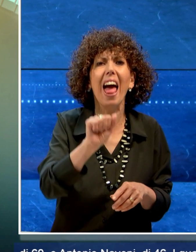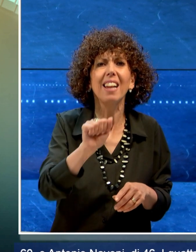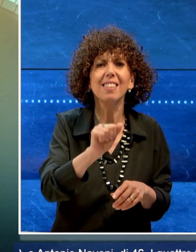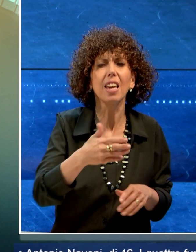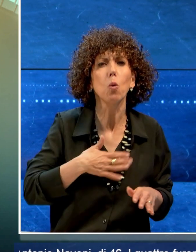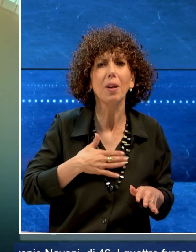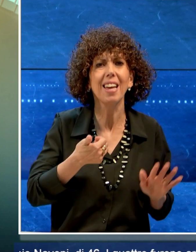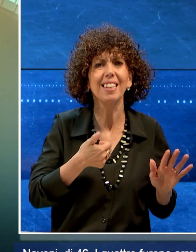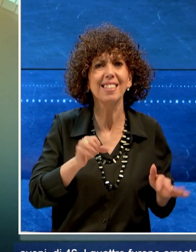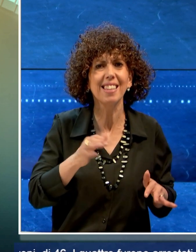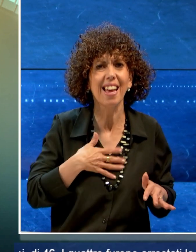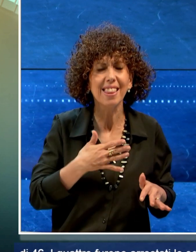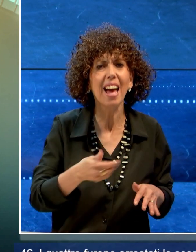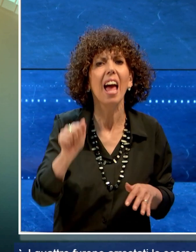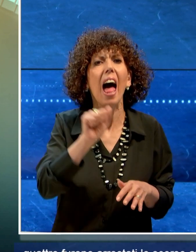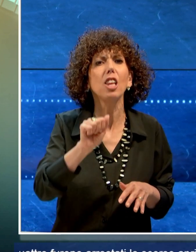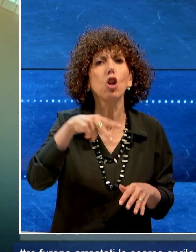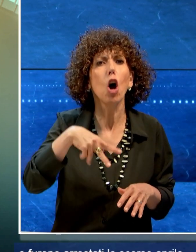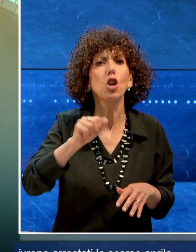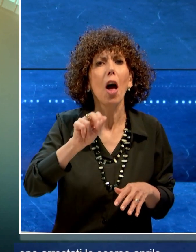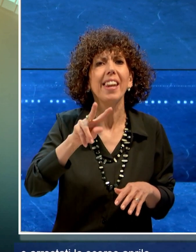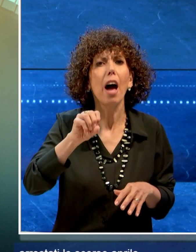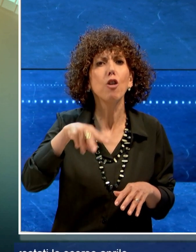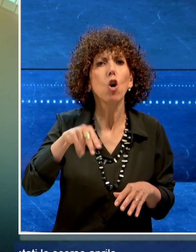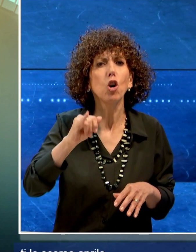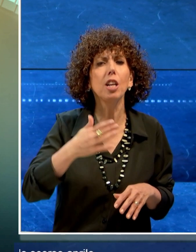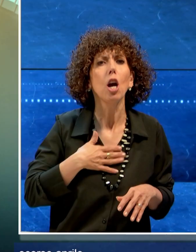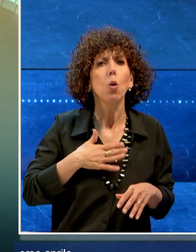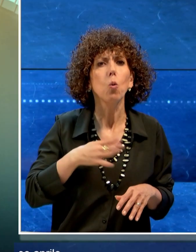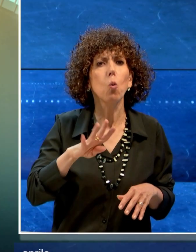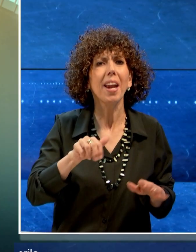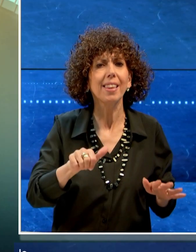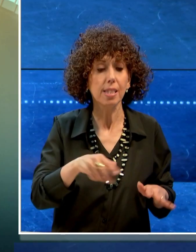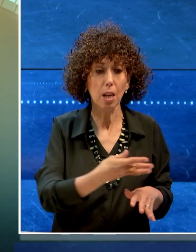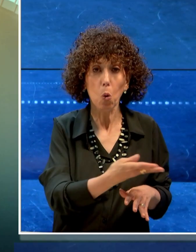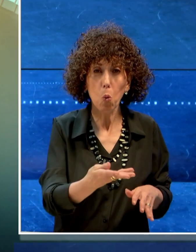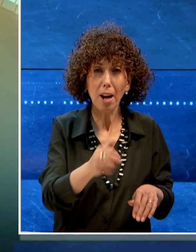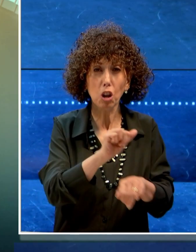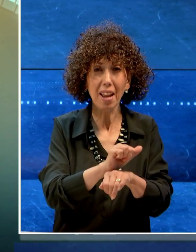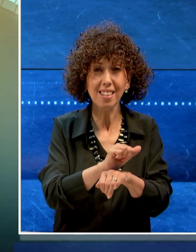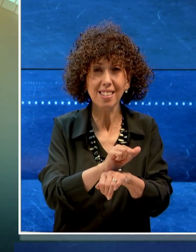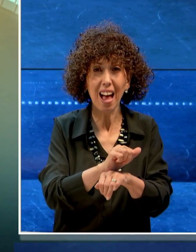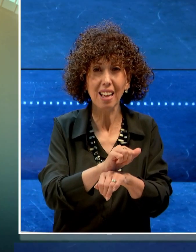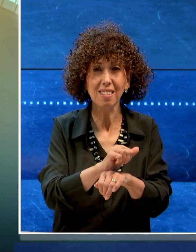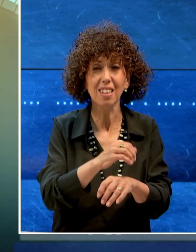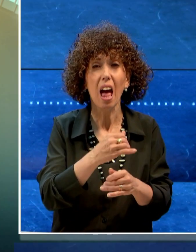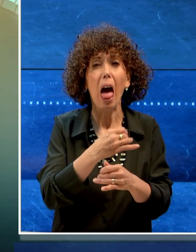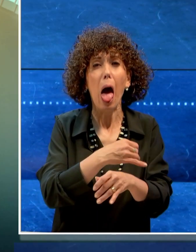60 anni e Antonio Navoni di 46. I quattro furono arrestati ad aprile scorso.